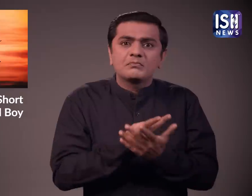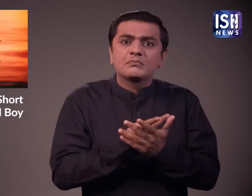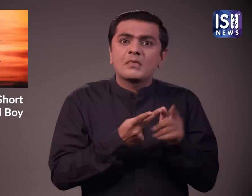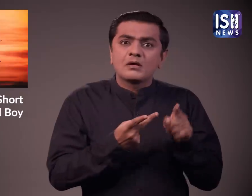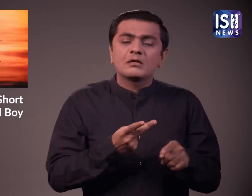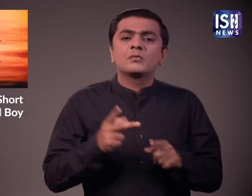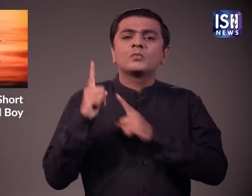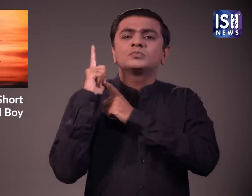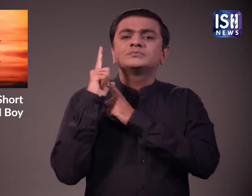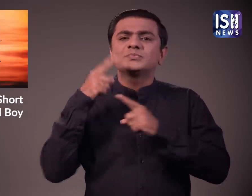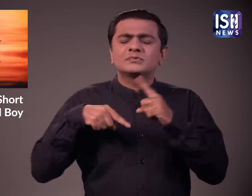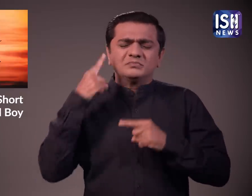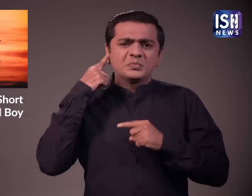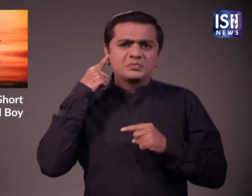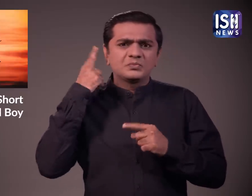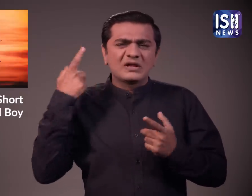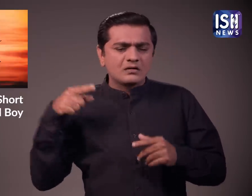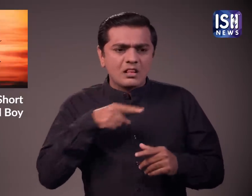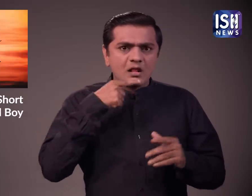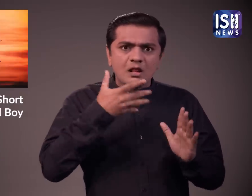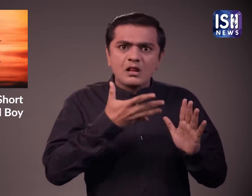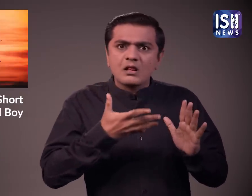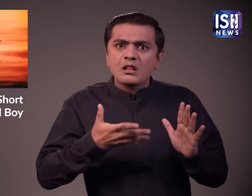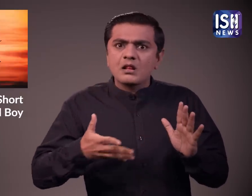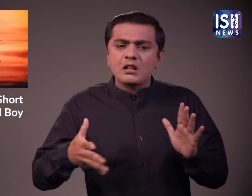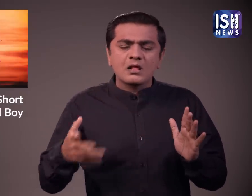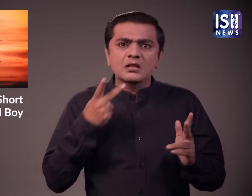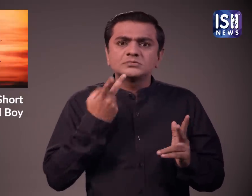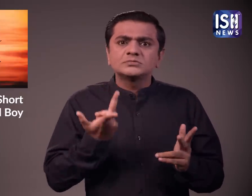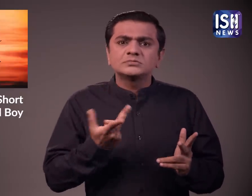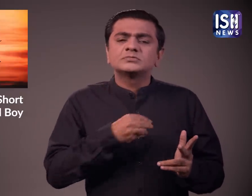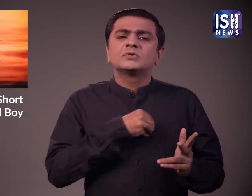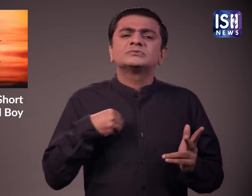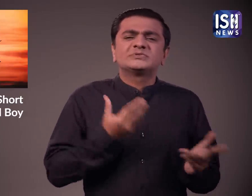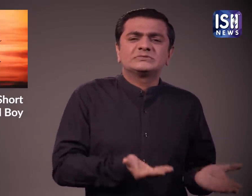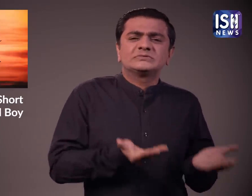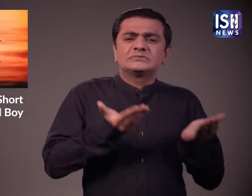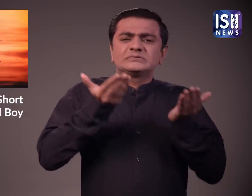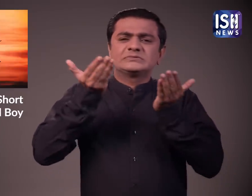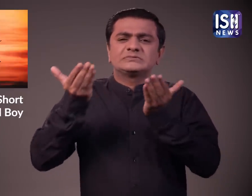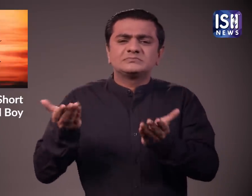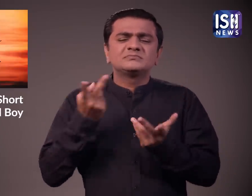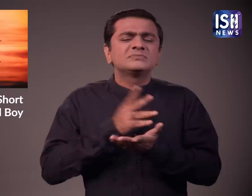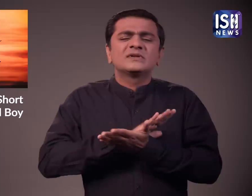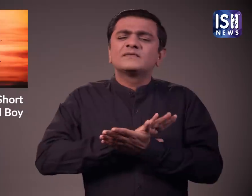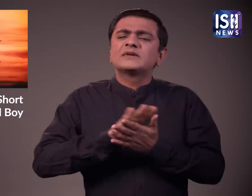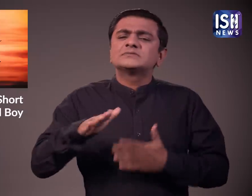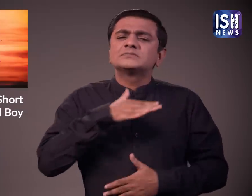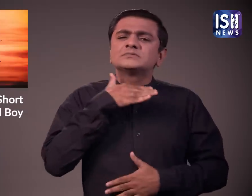जोरदार धमाका सुना और उस्तान पर पहुंचना जहां उसने उसे खून से लटपत देखा वह उसे अस्पताल ले गए लेकिन उसे